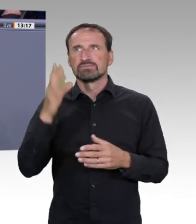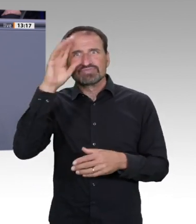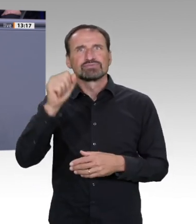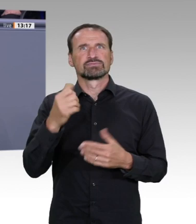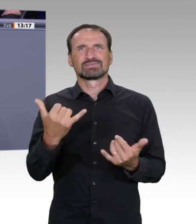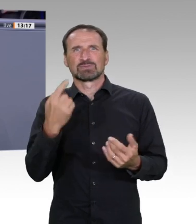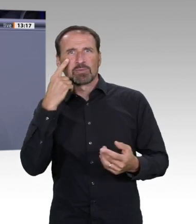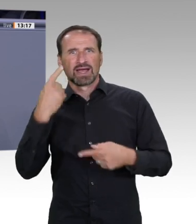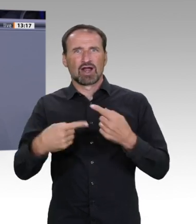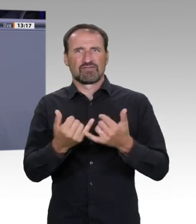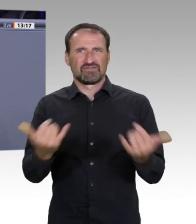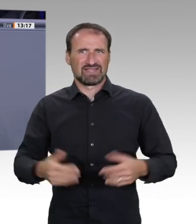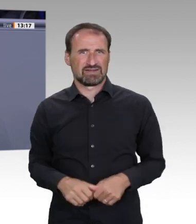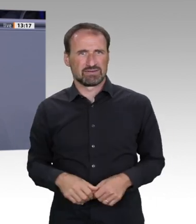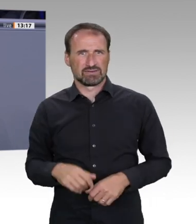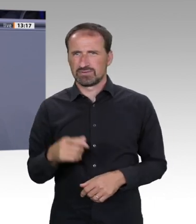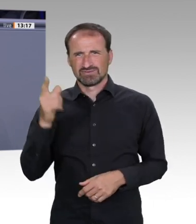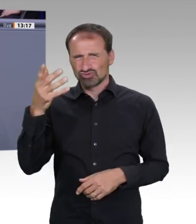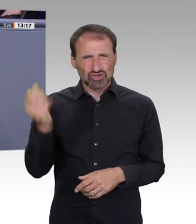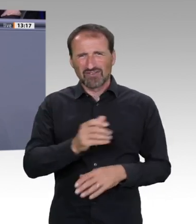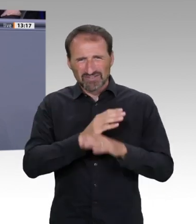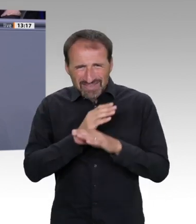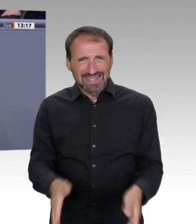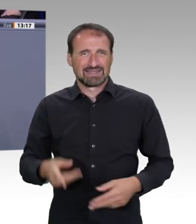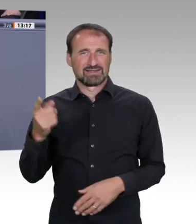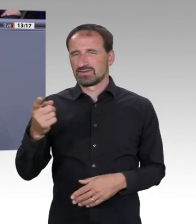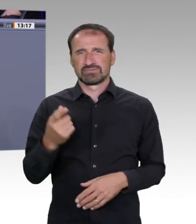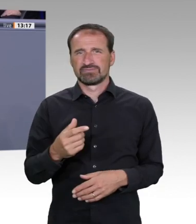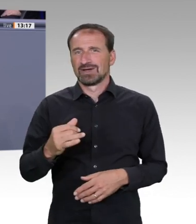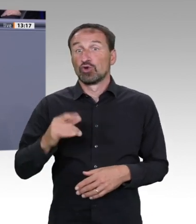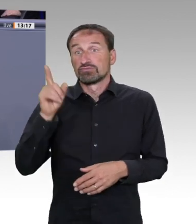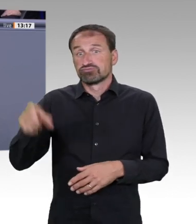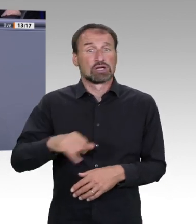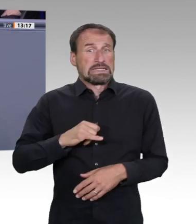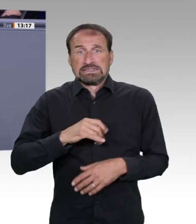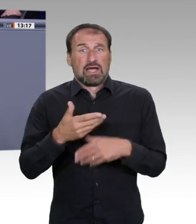um mit dem Handy telefonieren zu können. An Ihrer Stelle wären mir solche Plattenversprechen mittlerweile irgendwann peinlich.